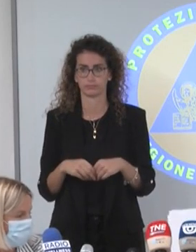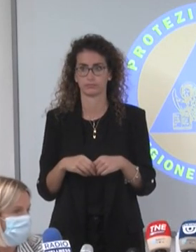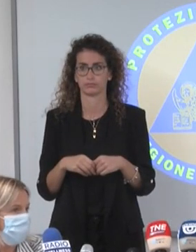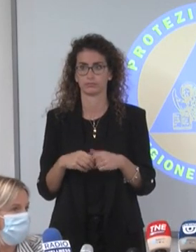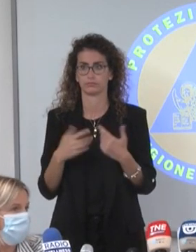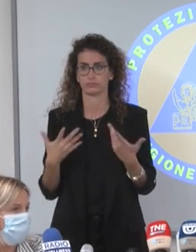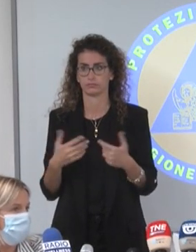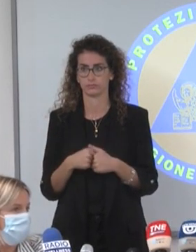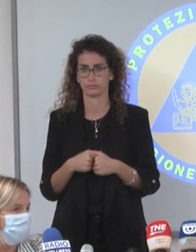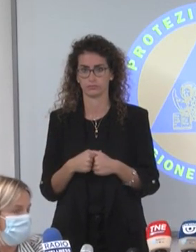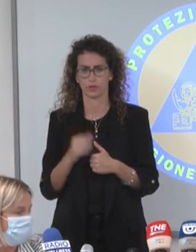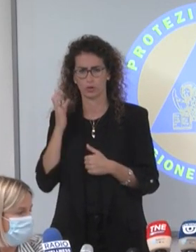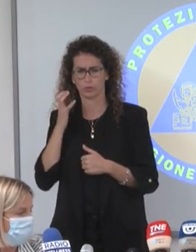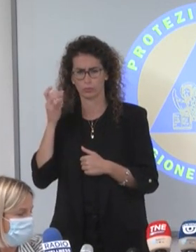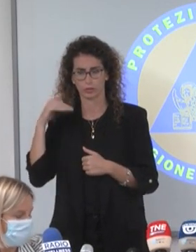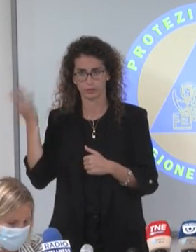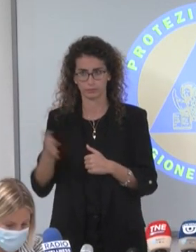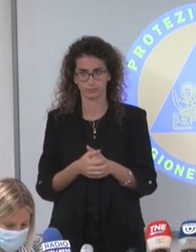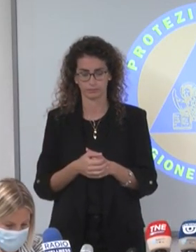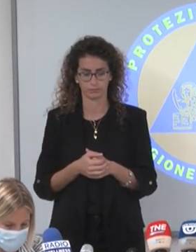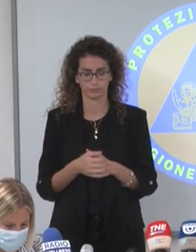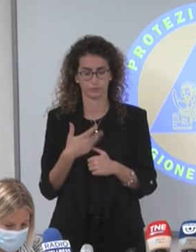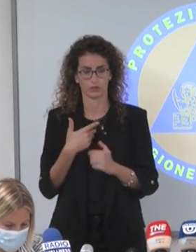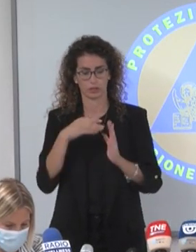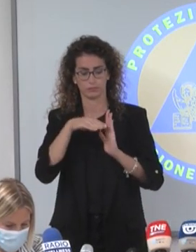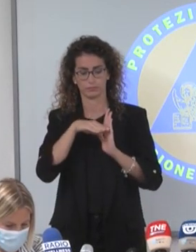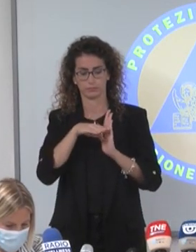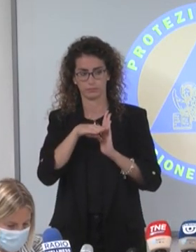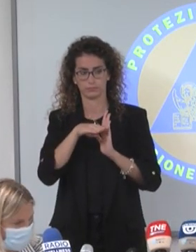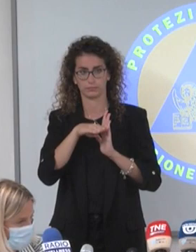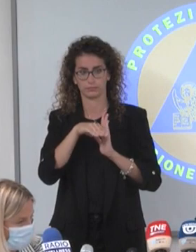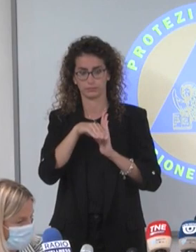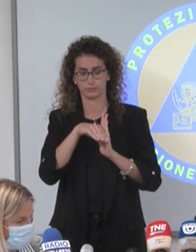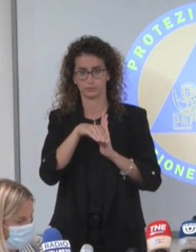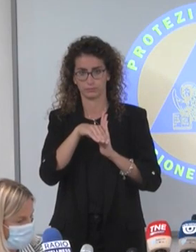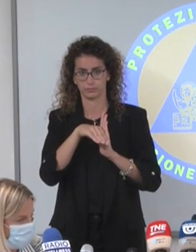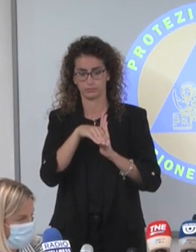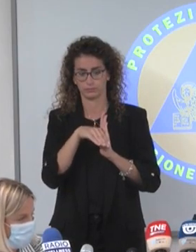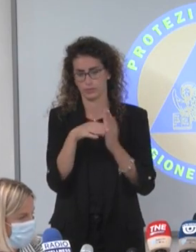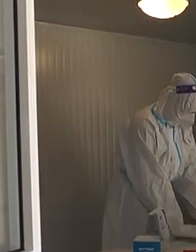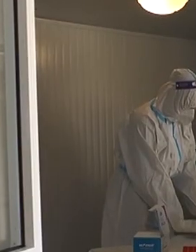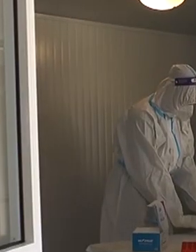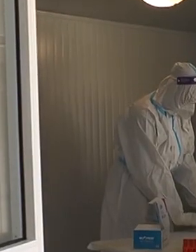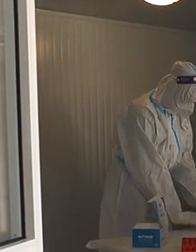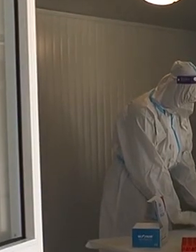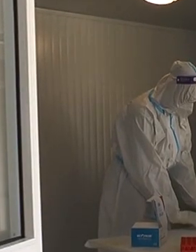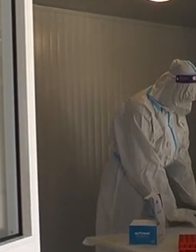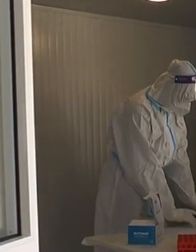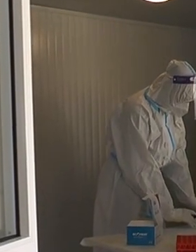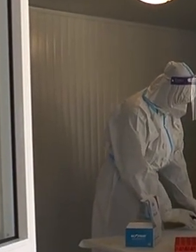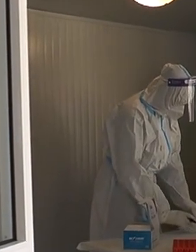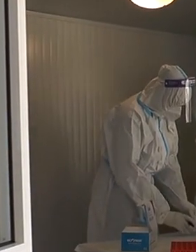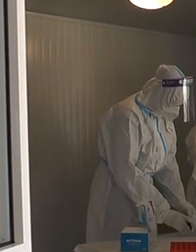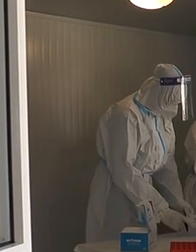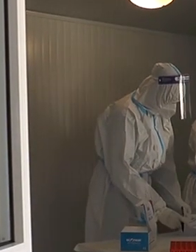Non siamo davanti a una curva che sta flettendo e quindi a una remissione dell'infezione, questo è poco, sicuro. Il contagio c'è, i